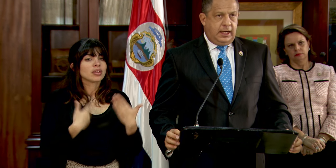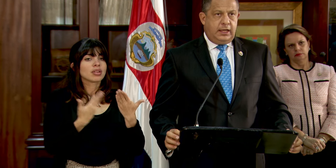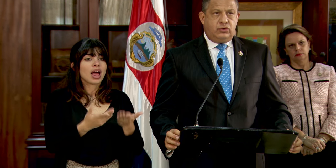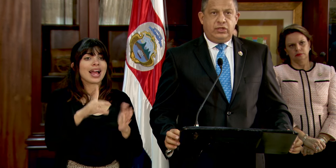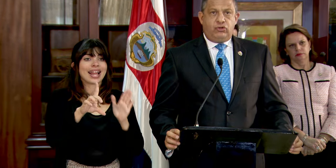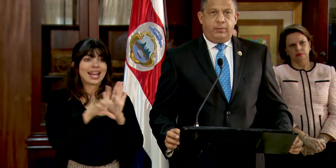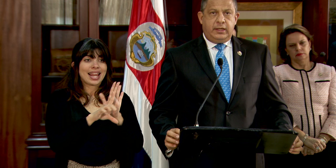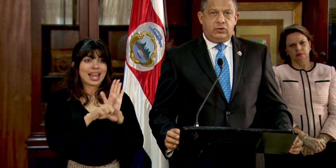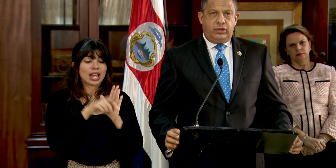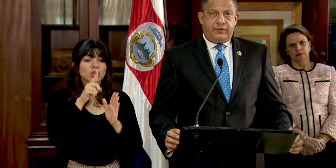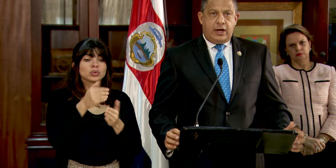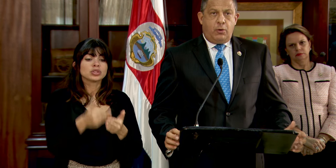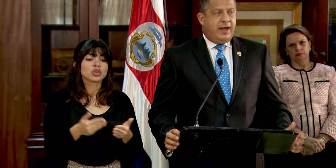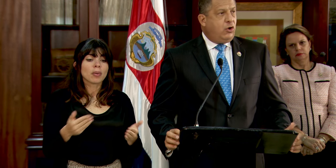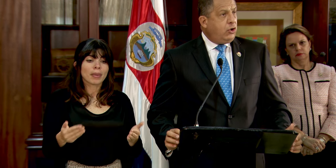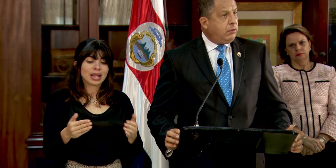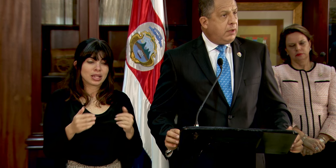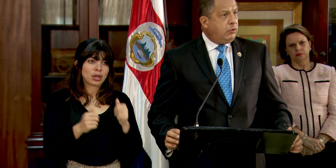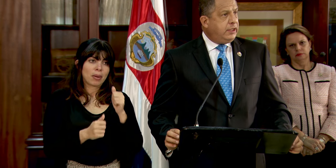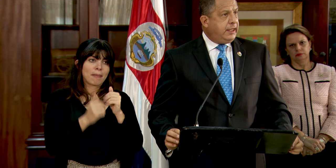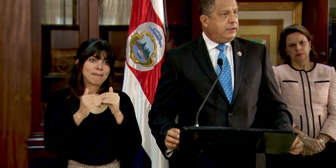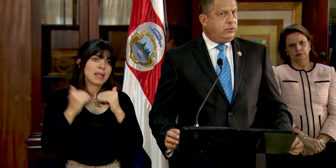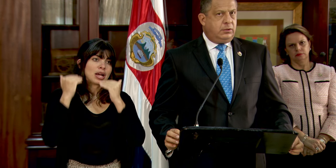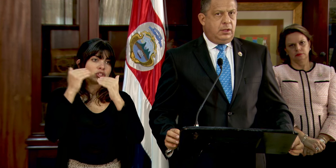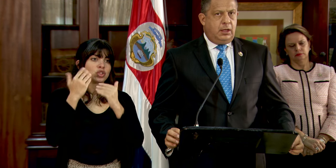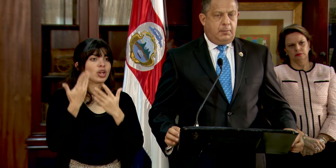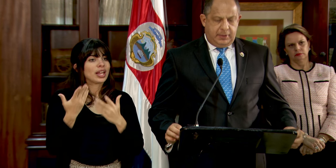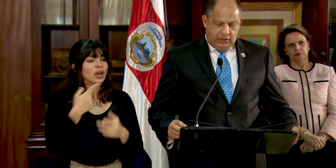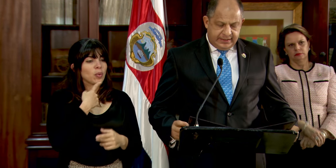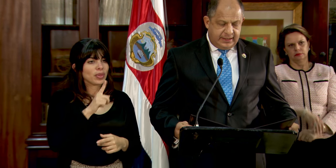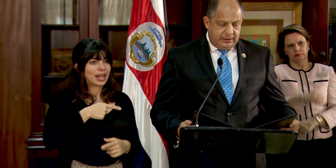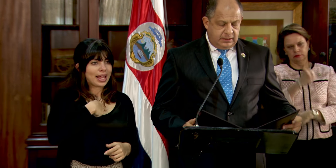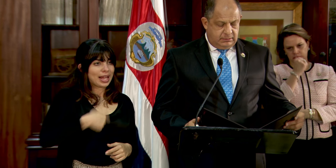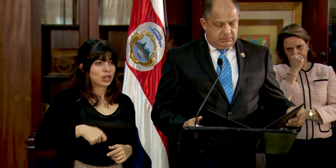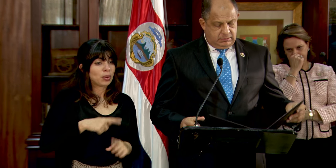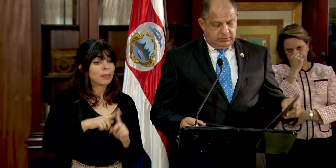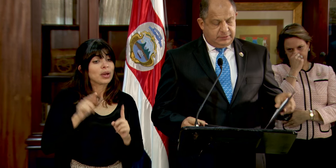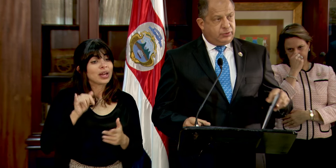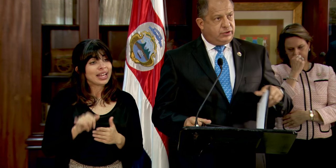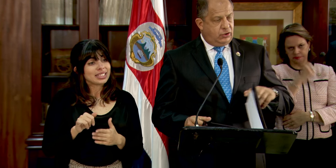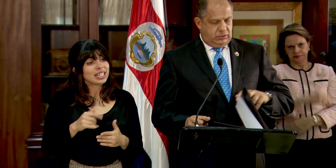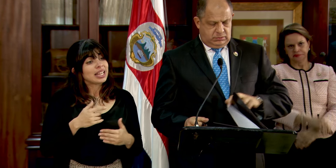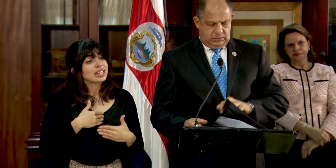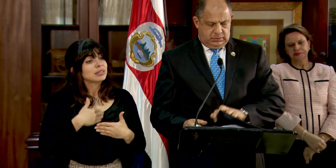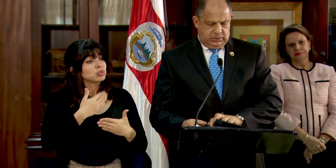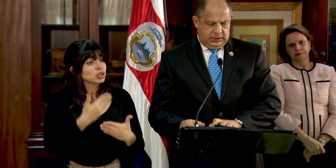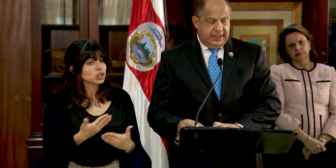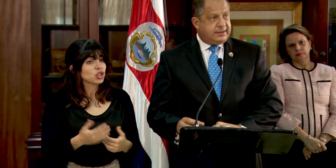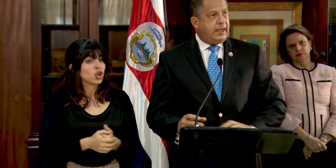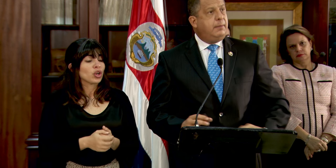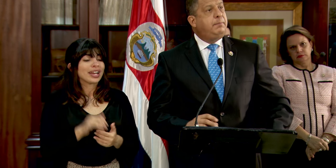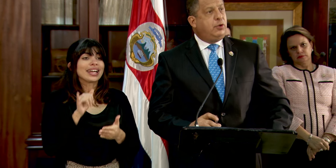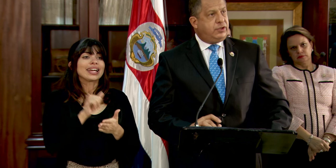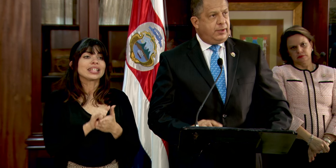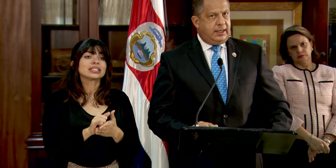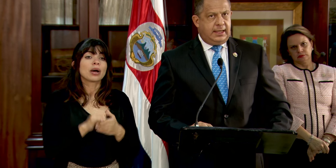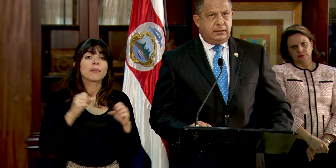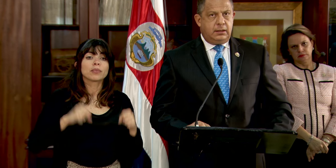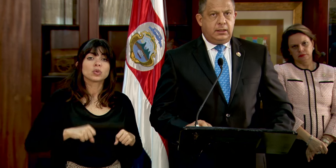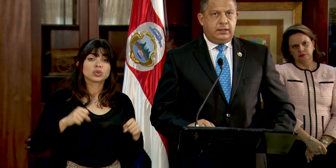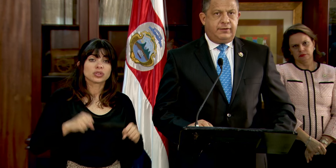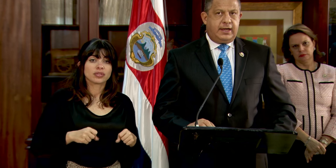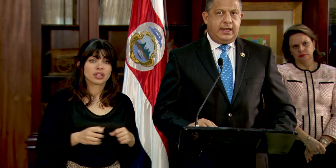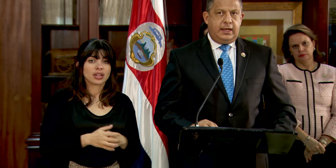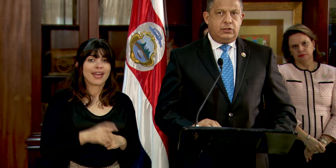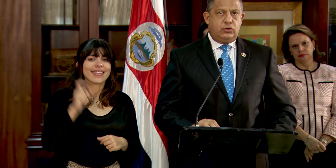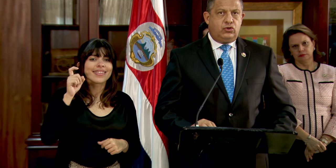que es un instrumento de rango mayor a un decreto, pero esa disposición, esa posibilidad